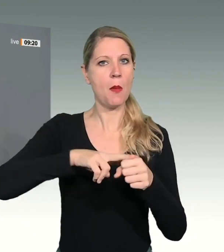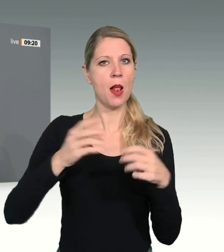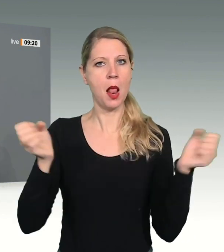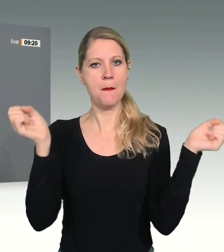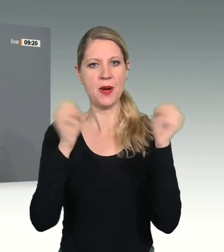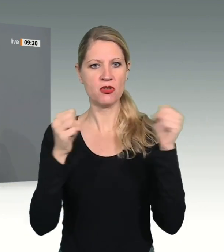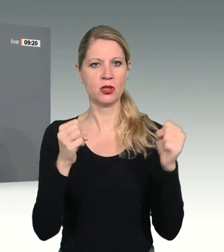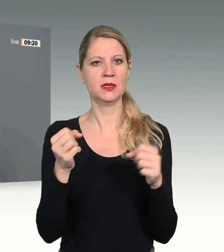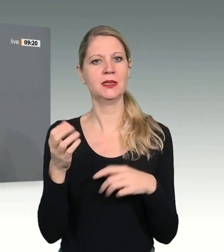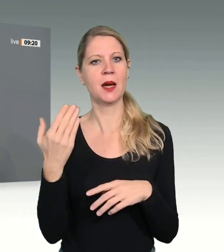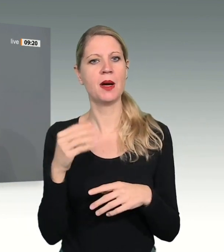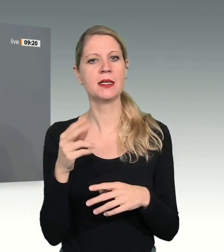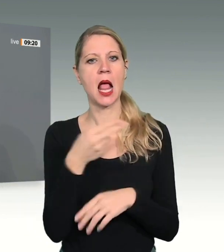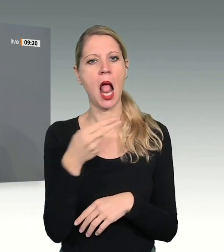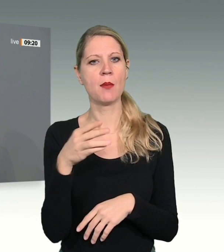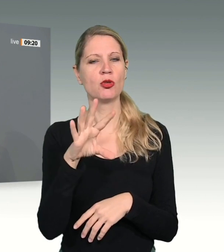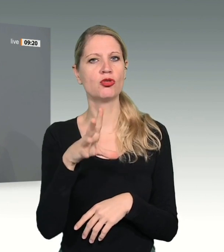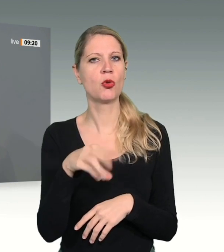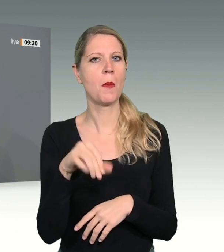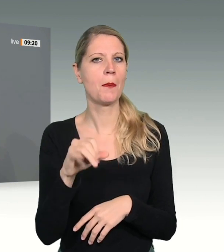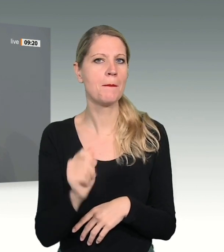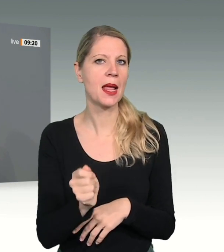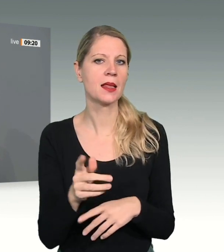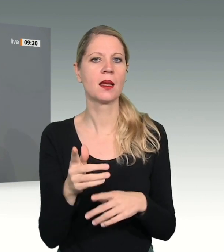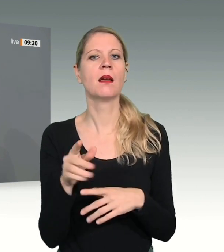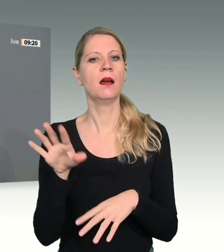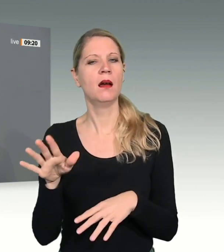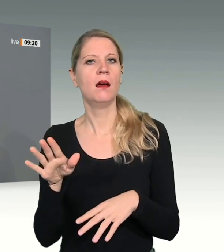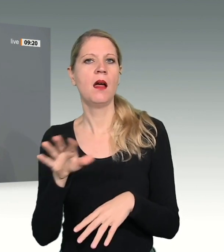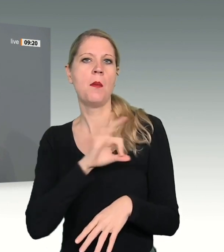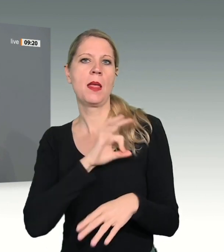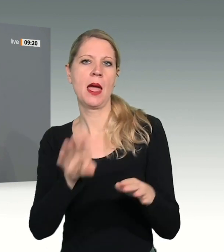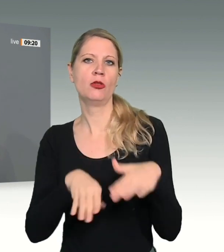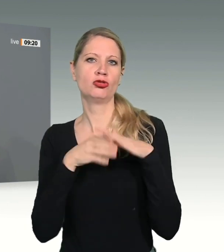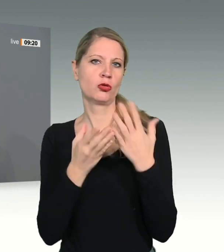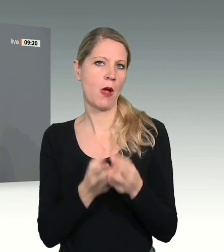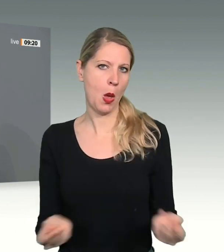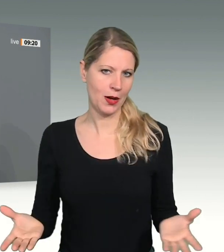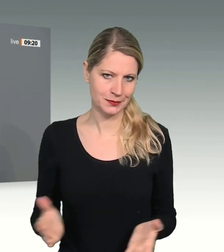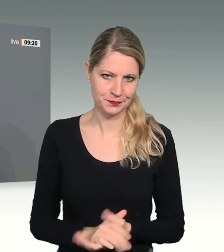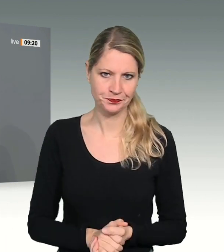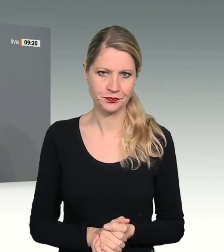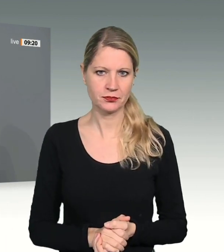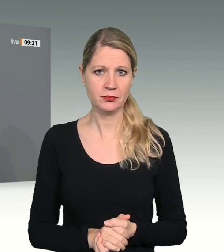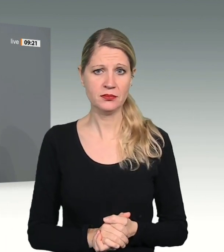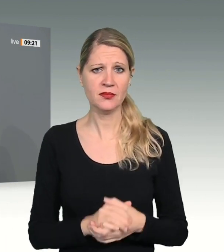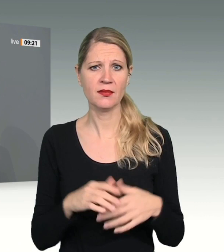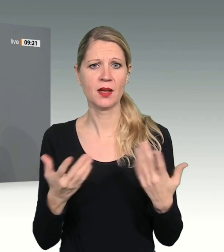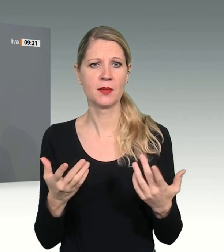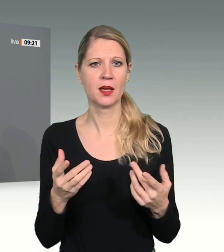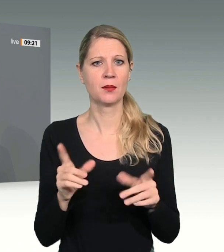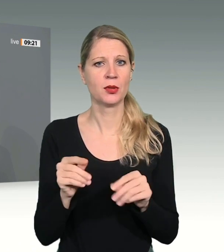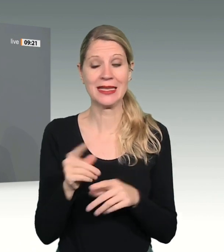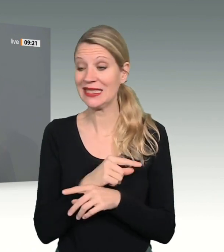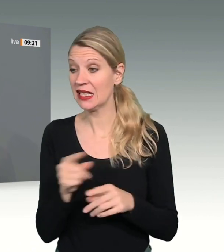verloren. Der Widerstand richtet sich bemerkenswerterweise nicht gegen die auf uns